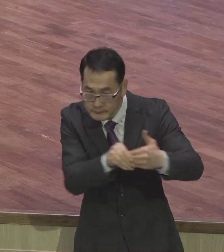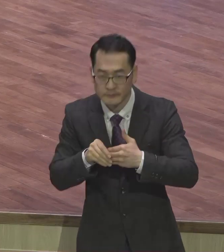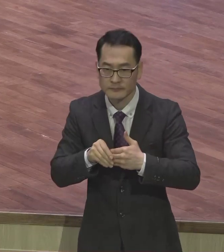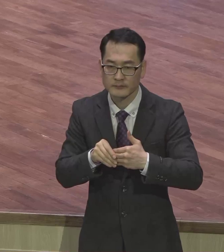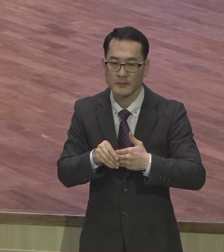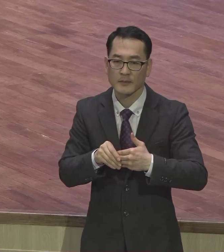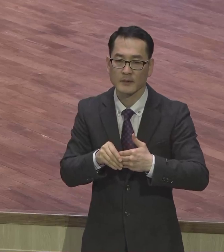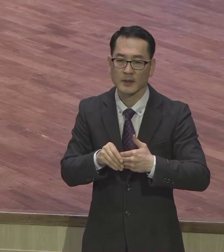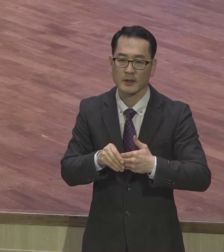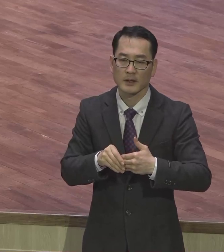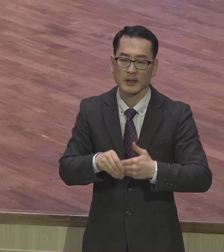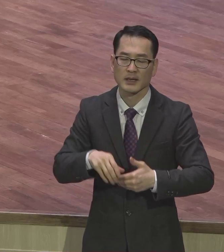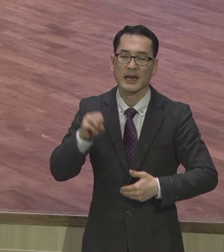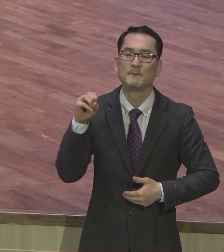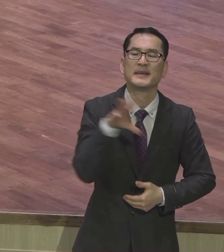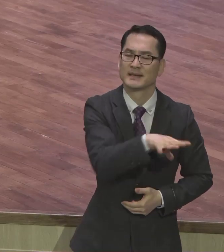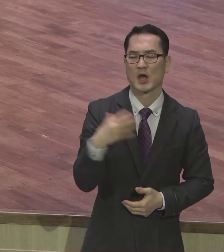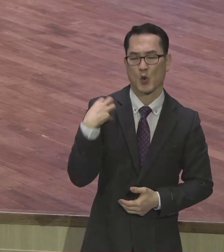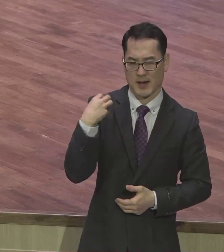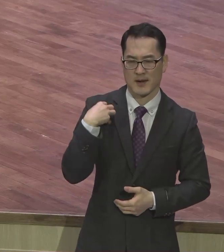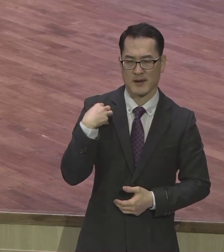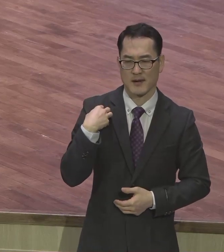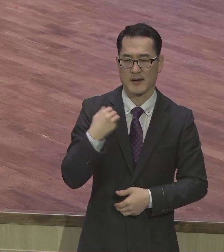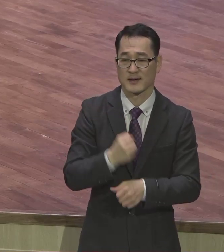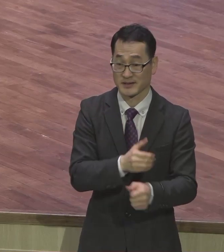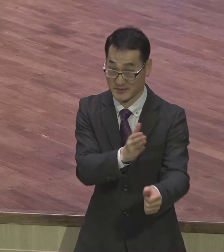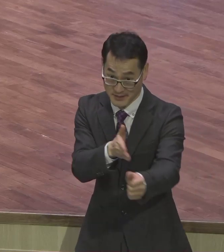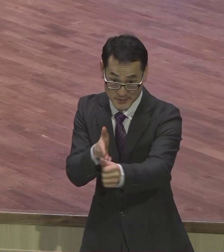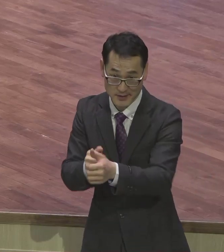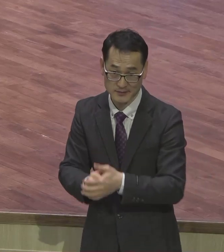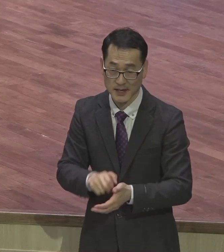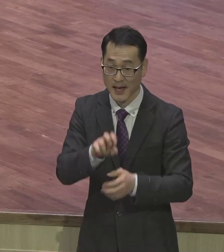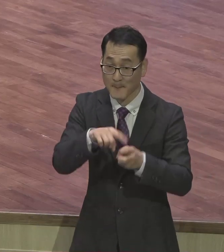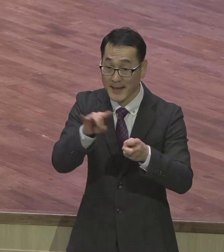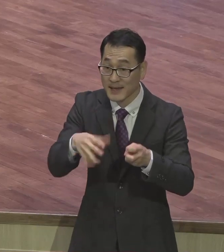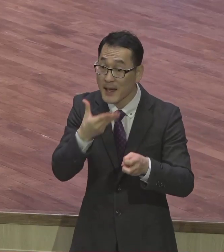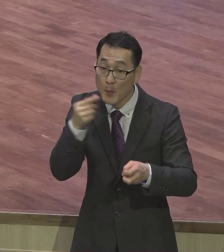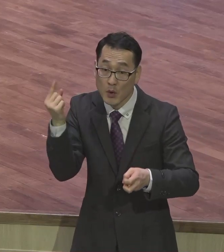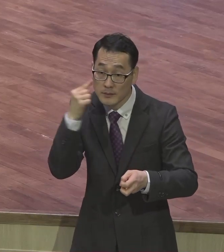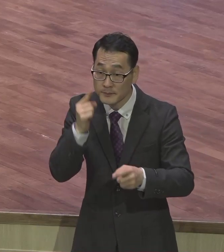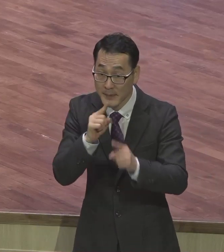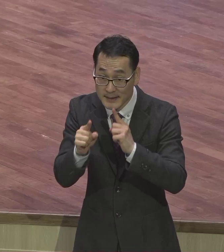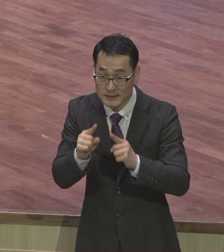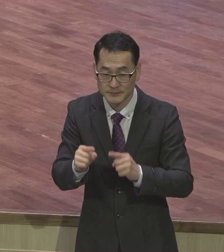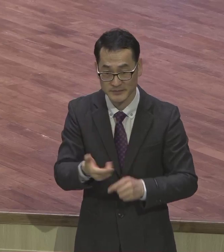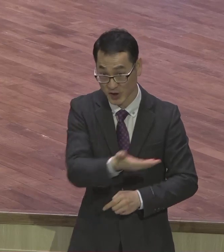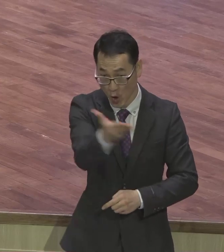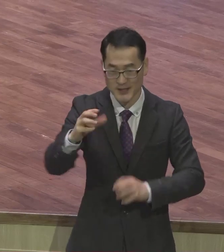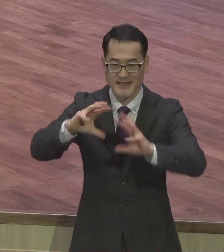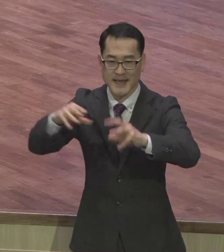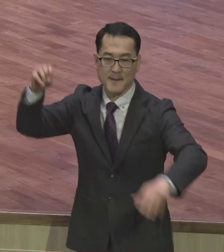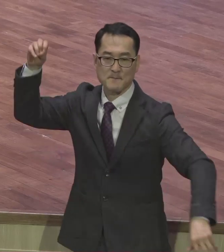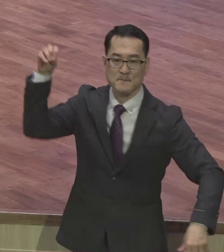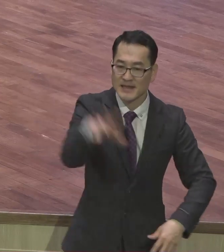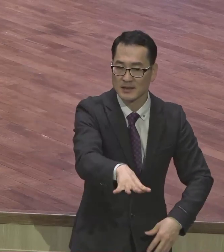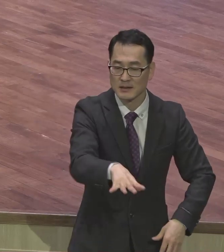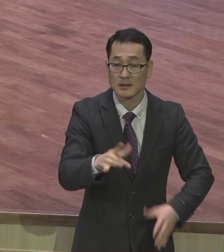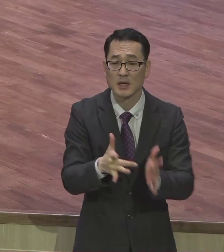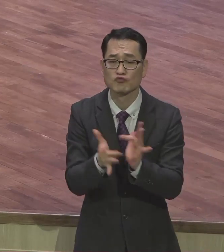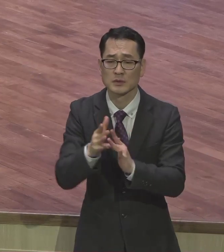빛이 되라. 마태복 5장 14절에 예수님께서 신이 너희는 세상의 빛이니 그랬어요. 나는